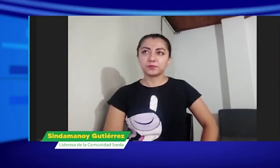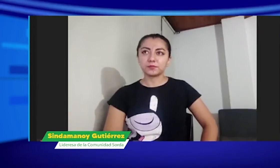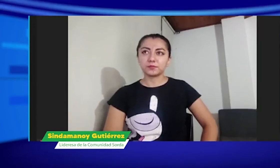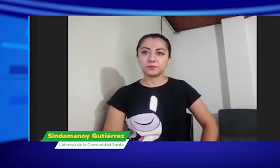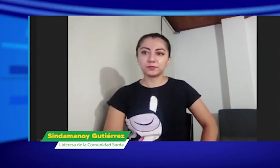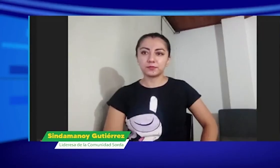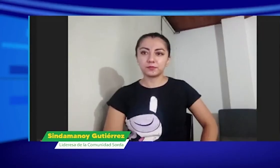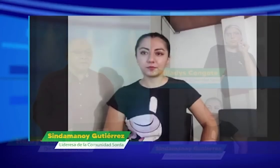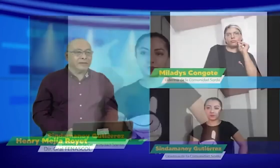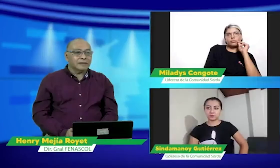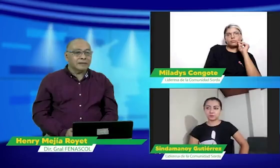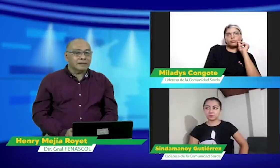sorda